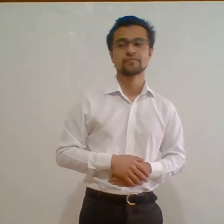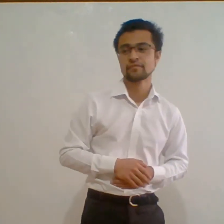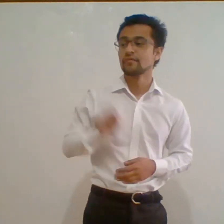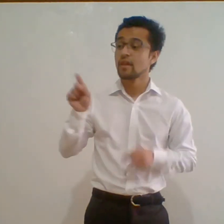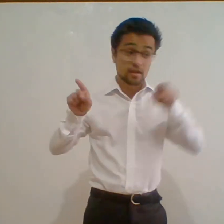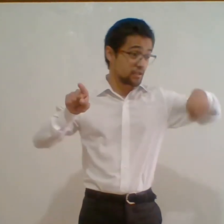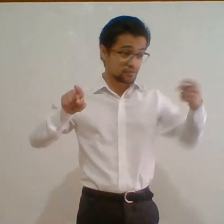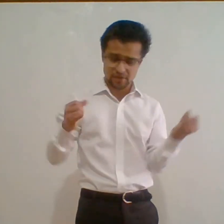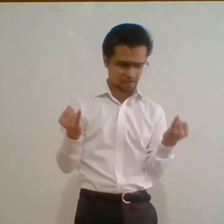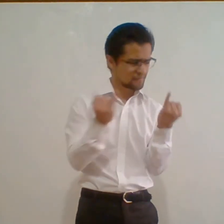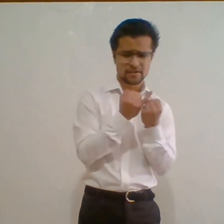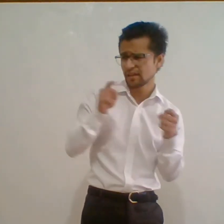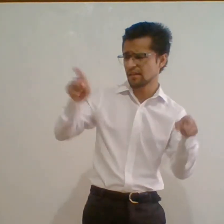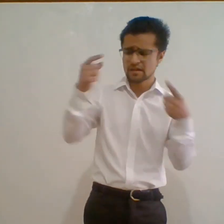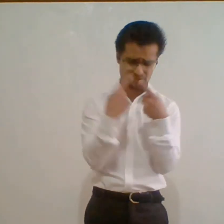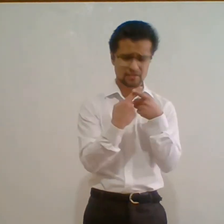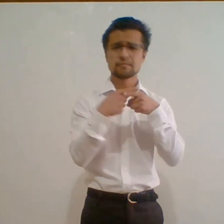Es un ser diferente a los demás